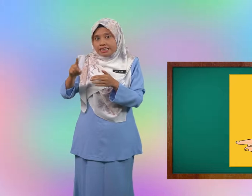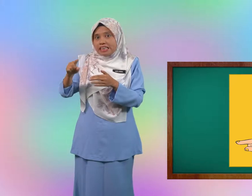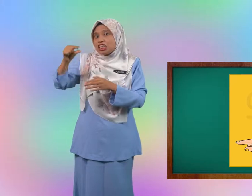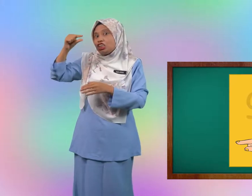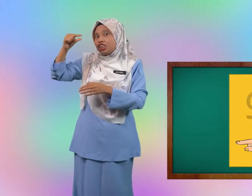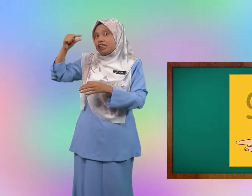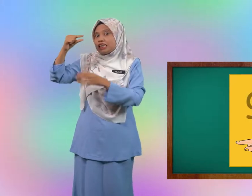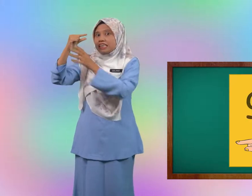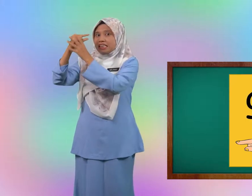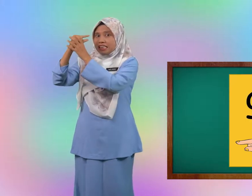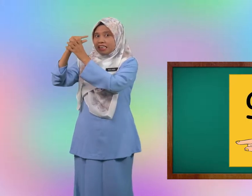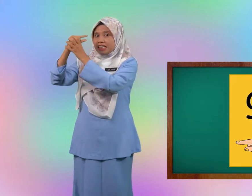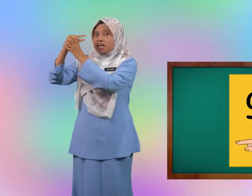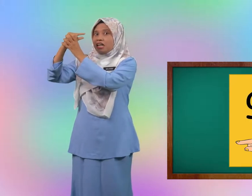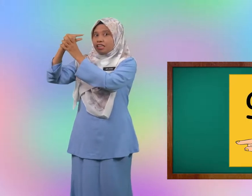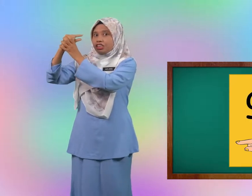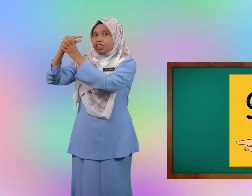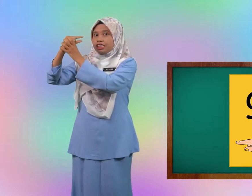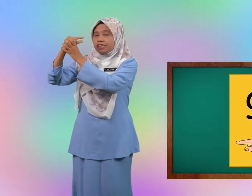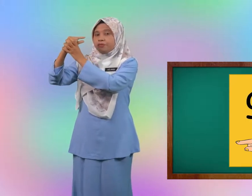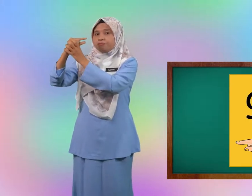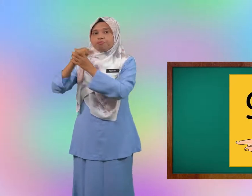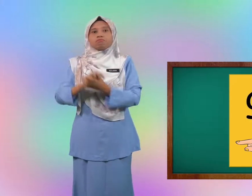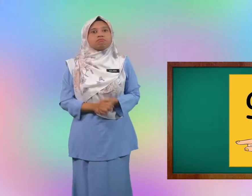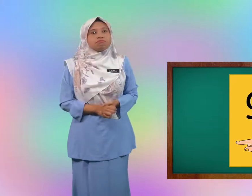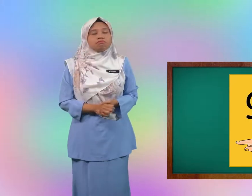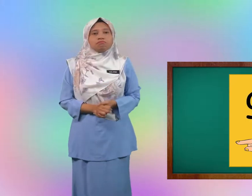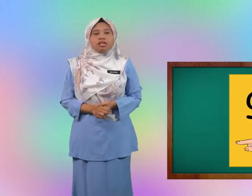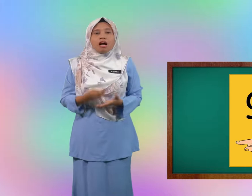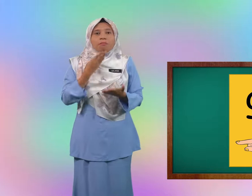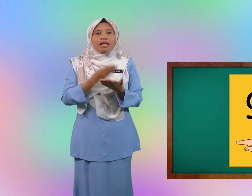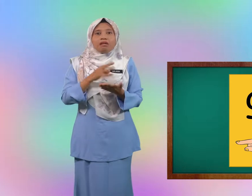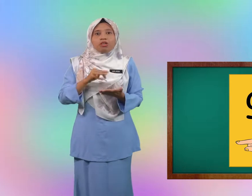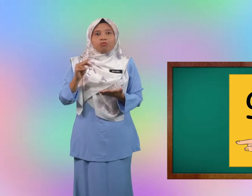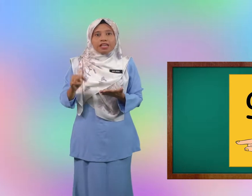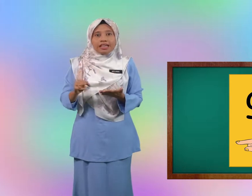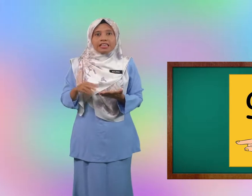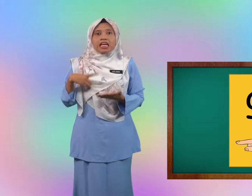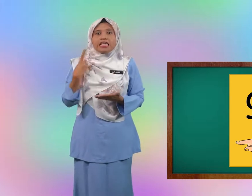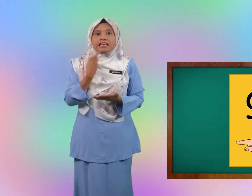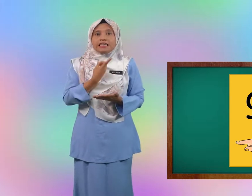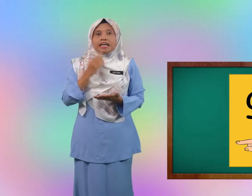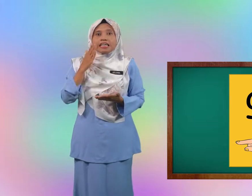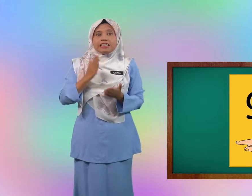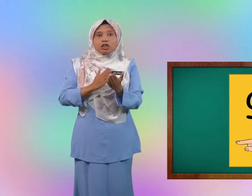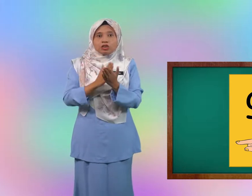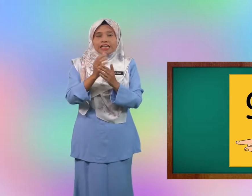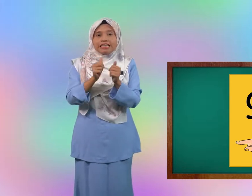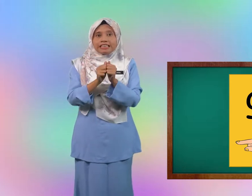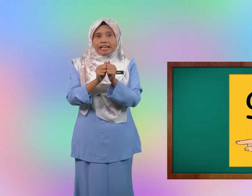G G ya baiklah murid-murid kita akan teruskan dengan